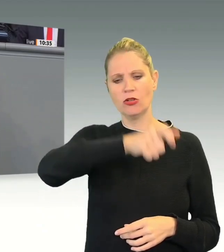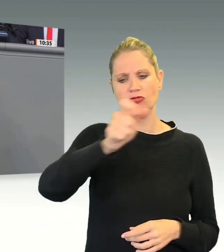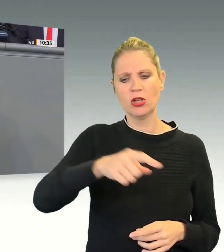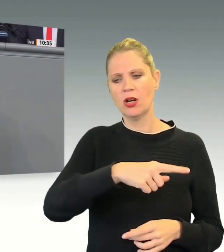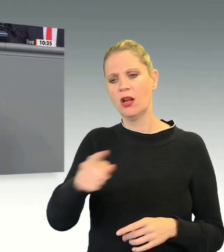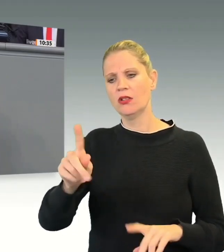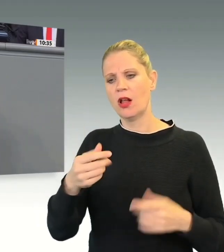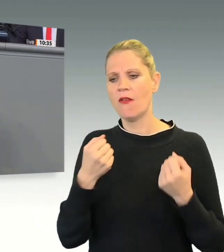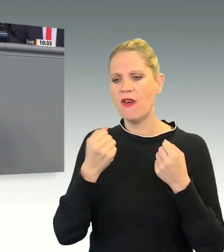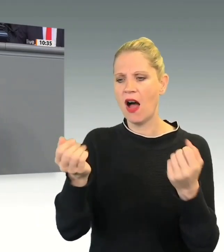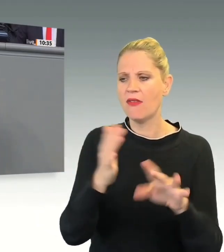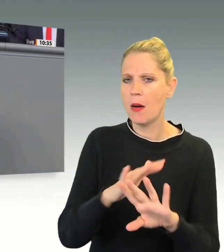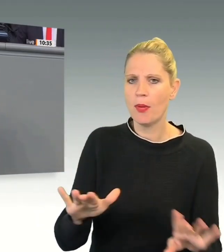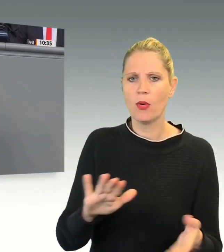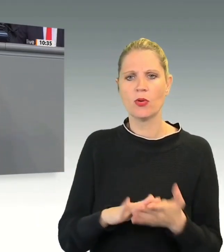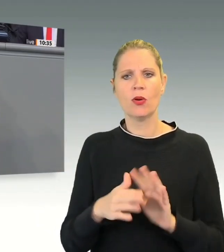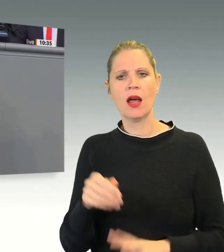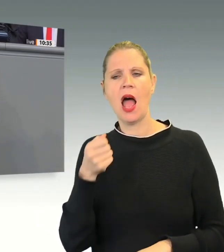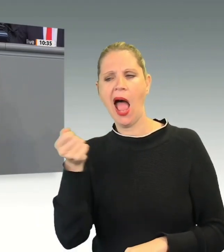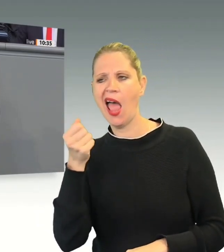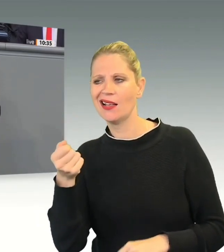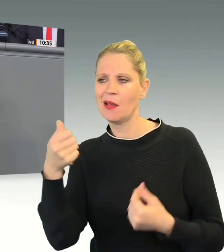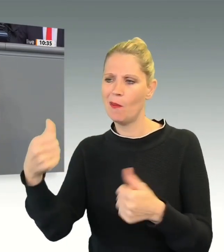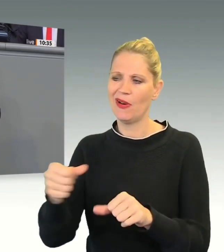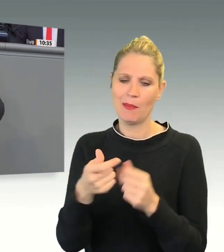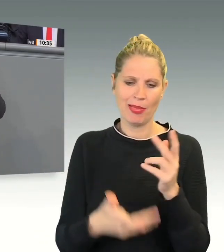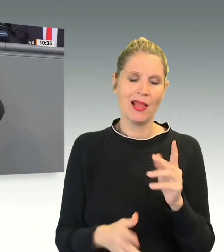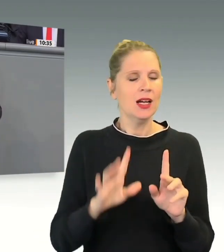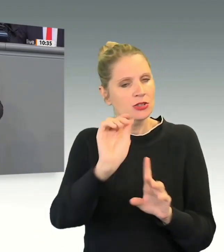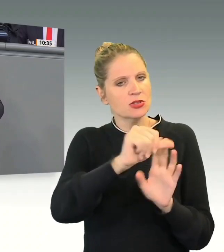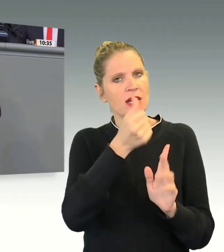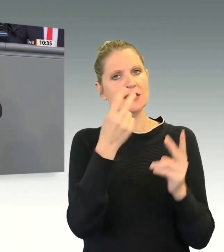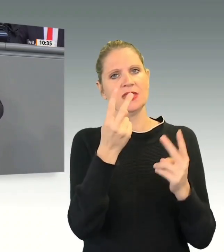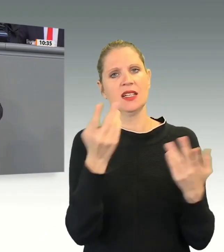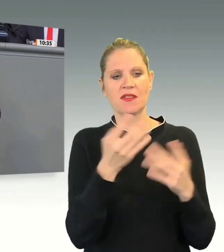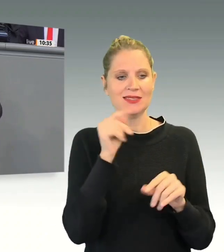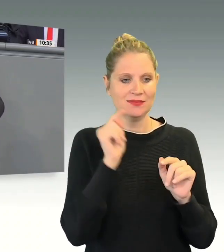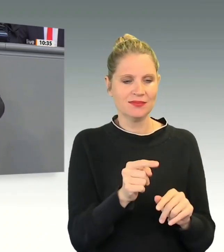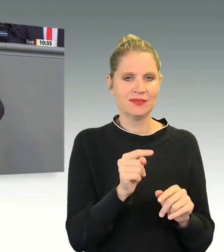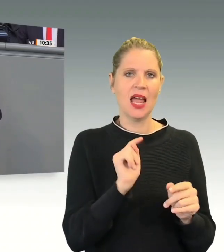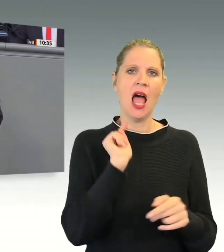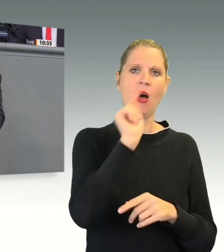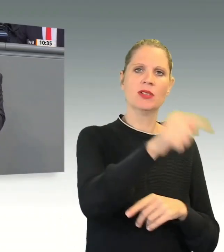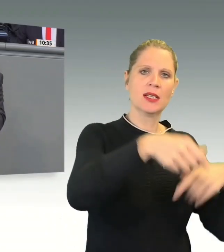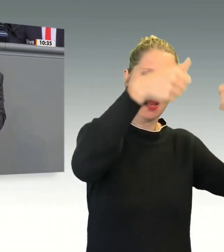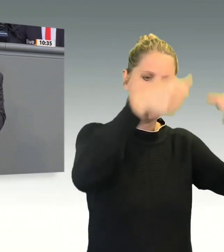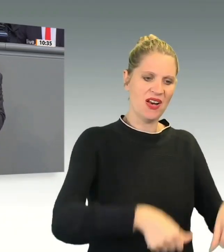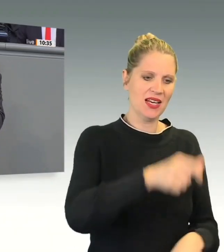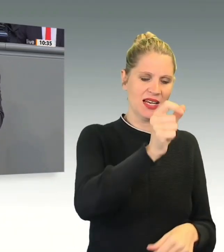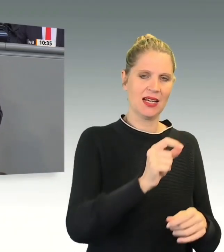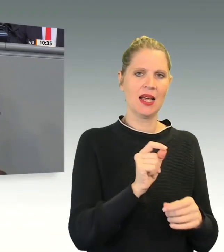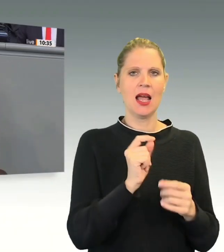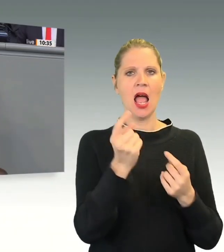Stehende zu tun, dass diese ausreisepflichtigen Ausländer schnellstmöglich aus Deutschland abgeschoben werden.